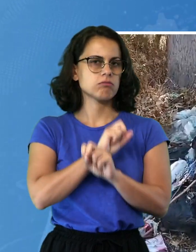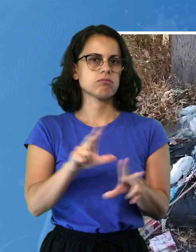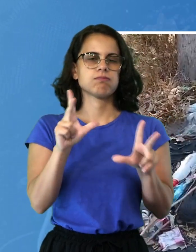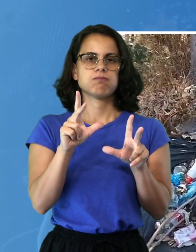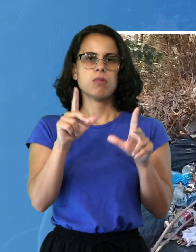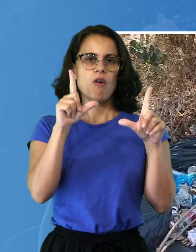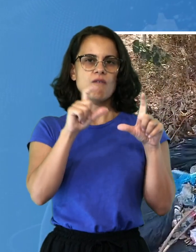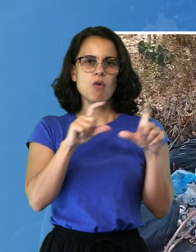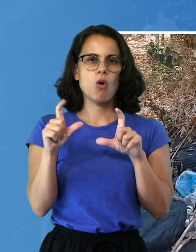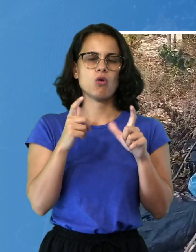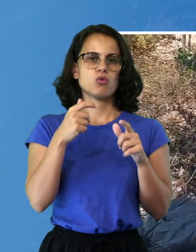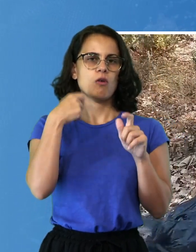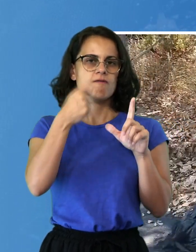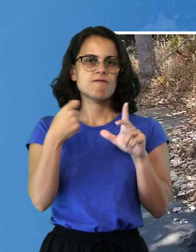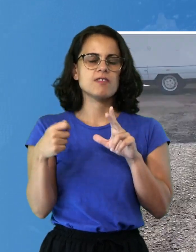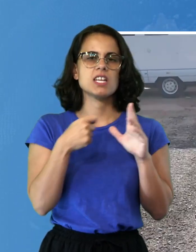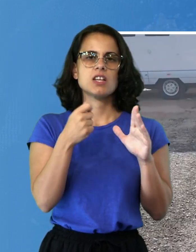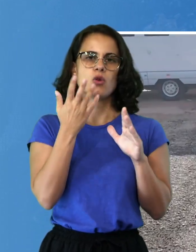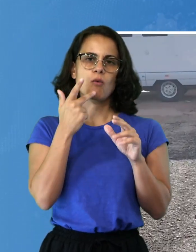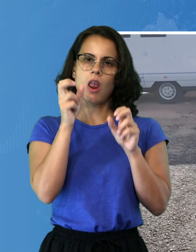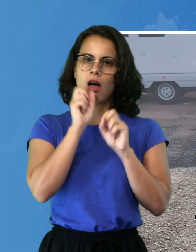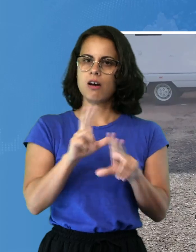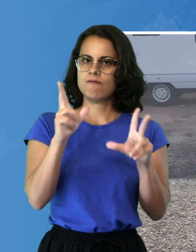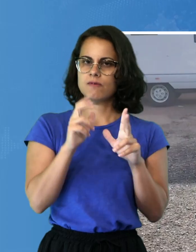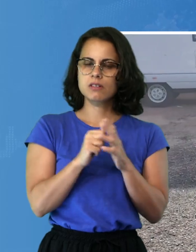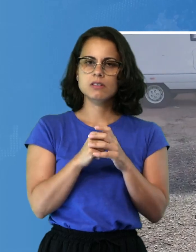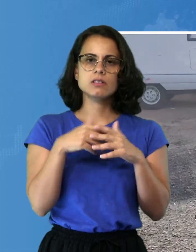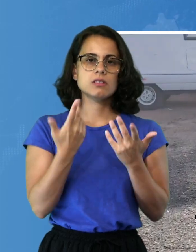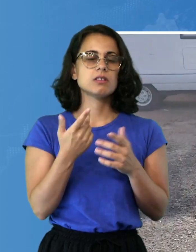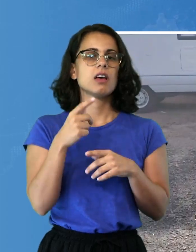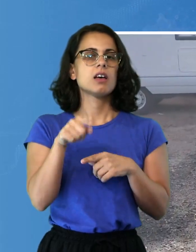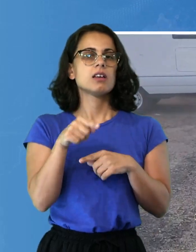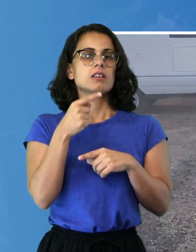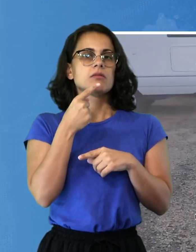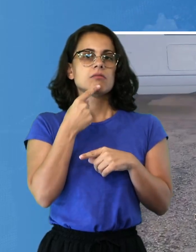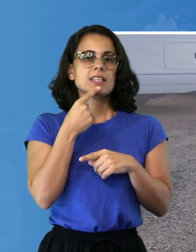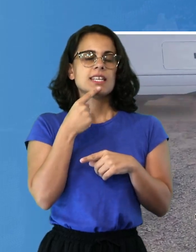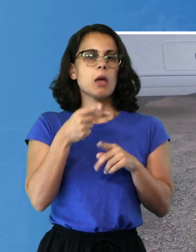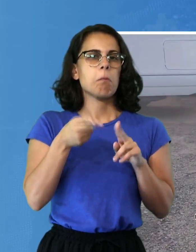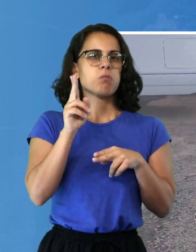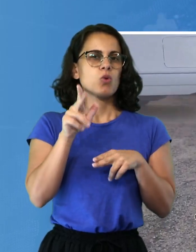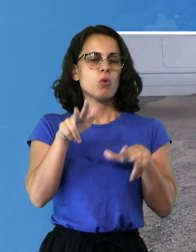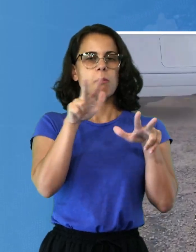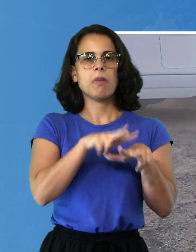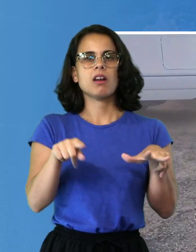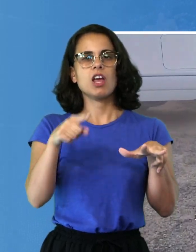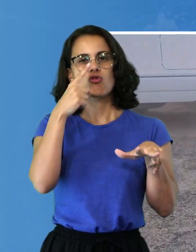visione di Olbia come città turistica e se nel Milino continua ad esservi il parcheggio in zona Olbia Mare, spesso usato come rimessaggio da